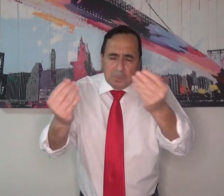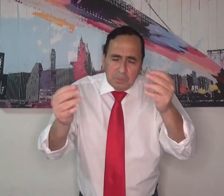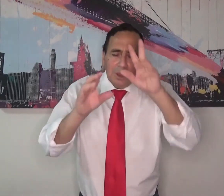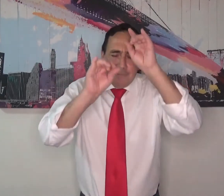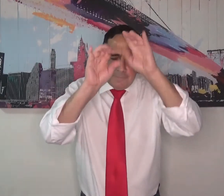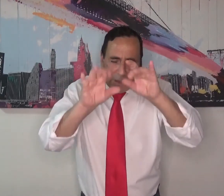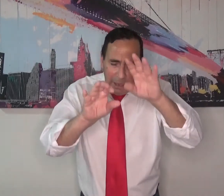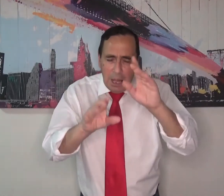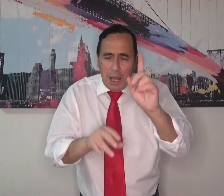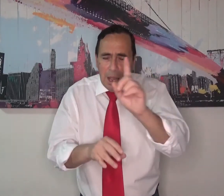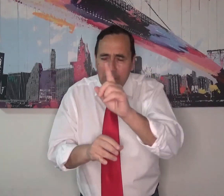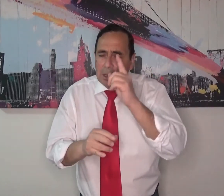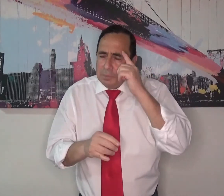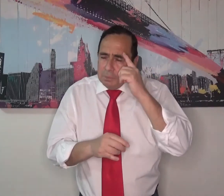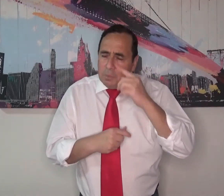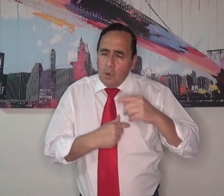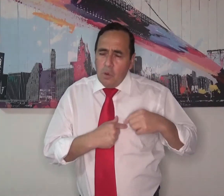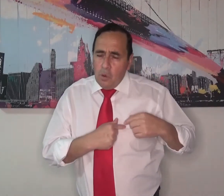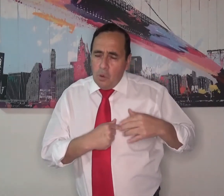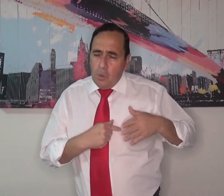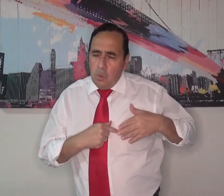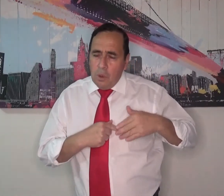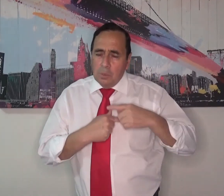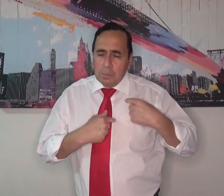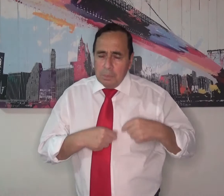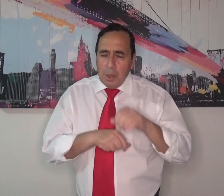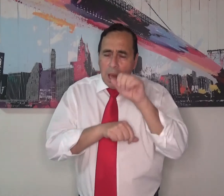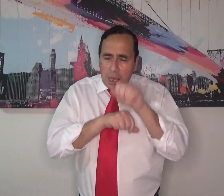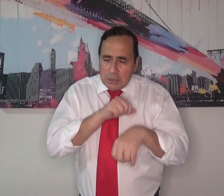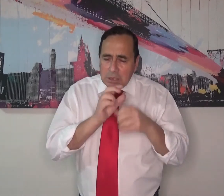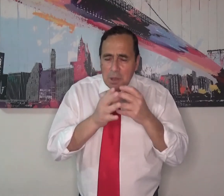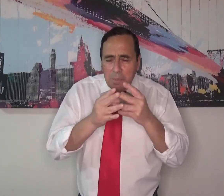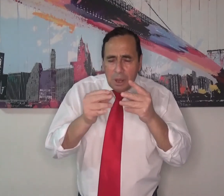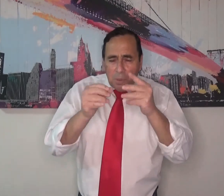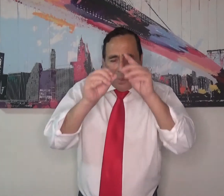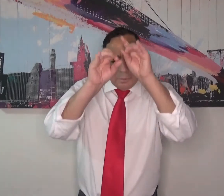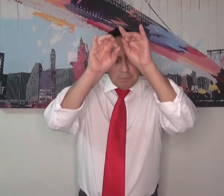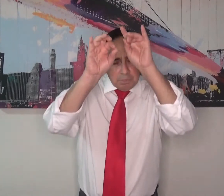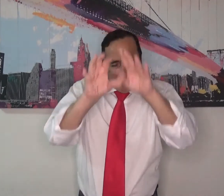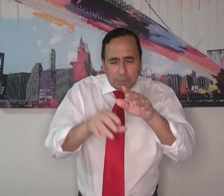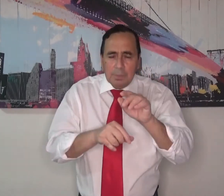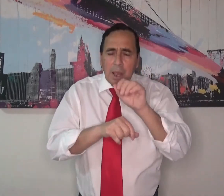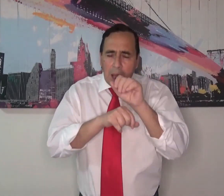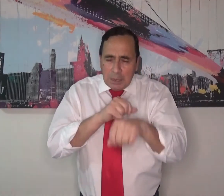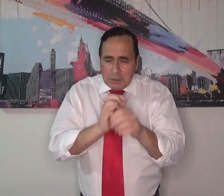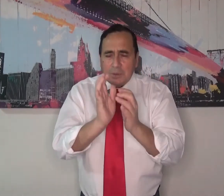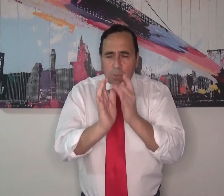sordos, a los oyentes que van a escuchar este mensaje, que cada uno pueda aceptar en su corazón tu Espíritu Santo,